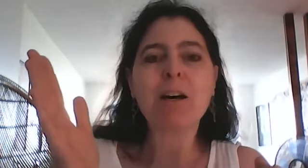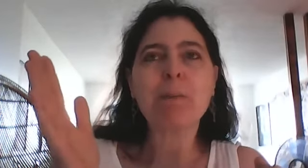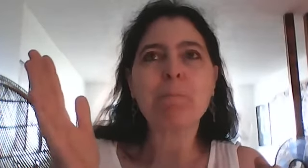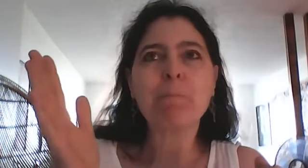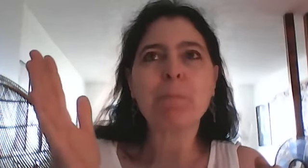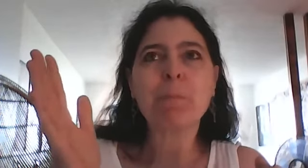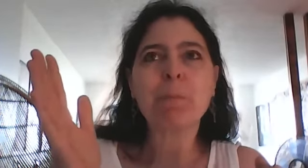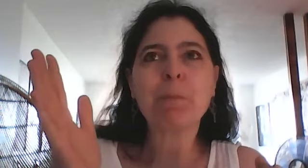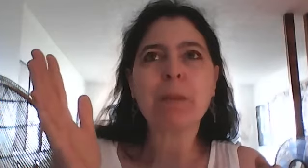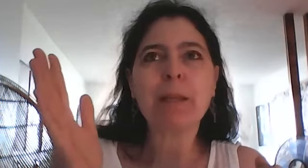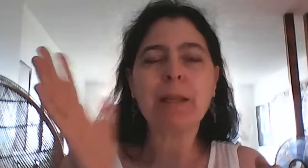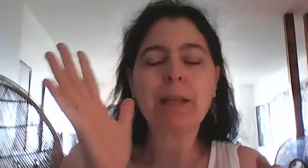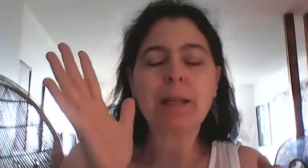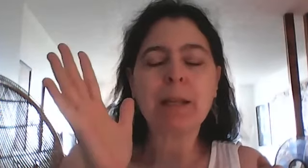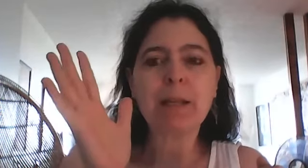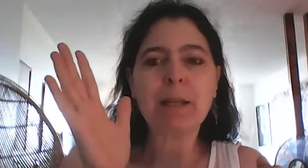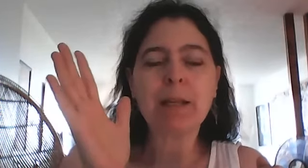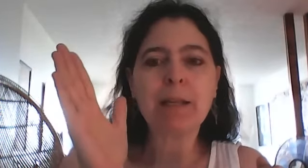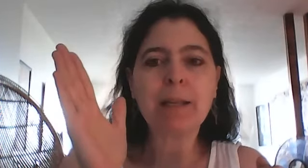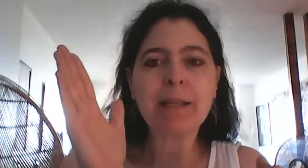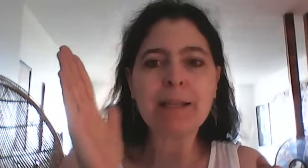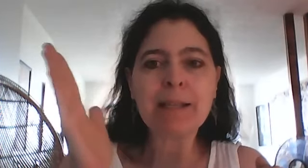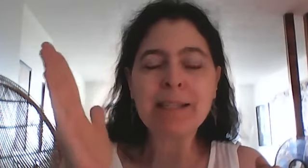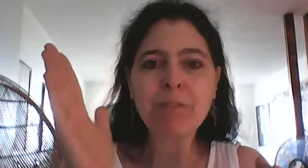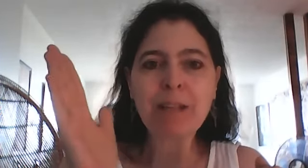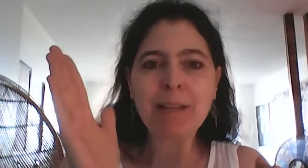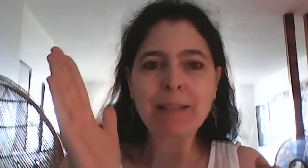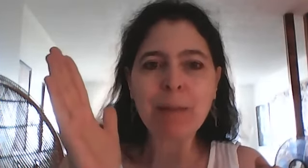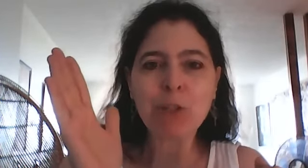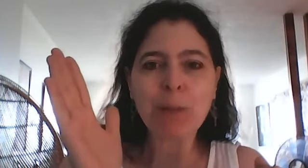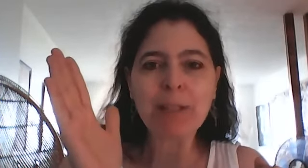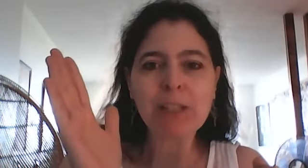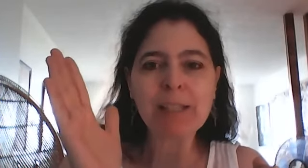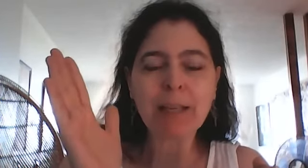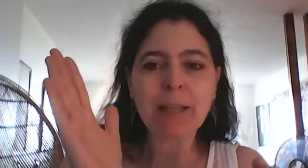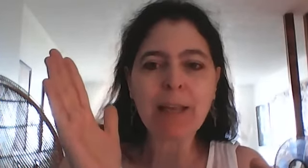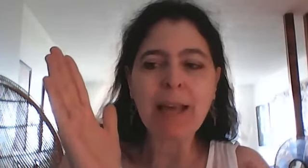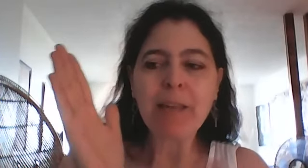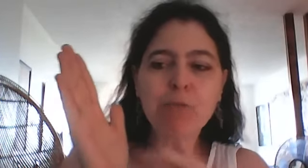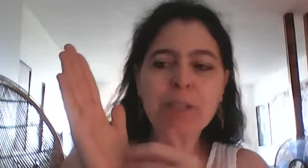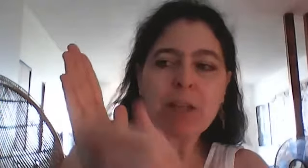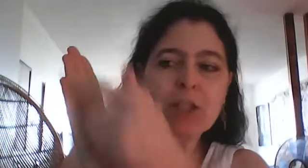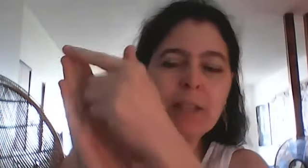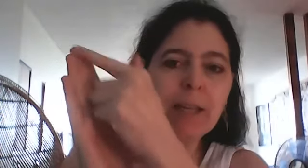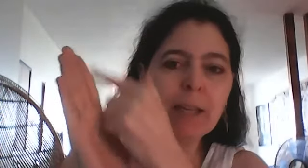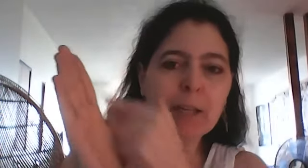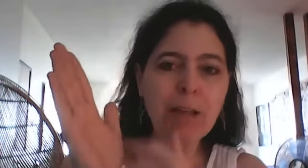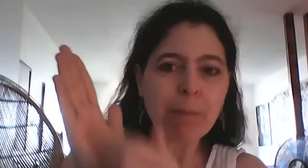ici vous avez la table de soins énergétiques et vous imaginez que la